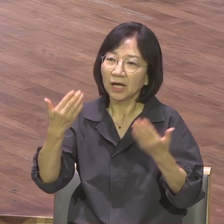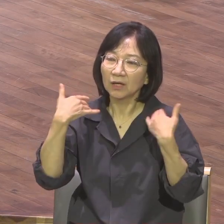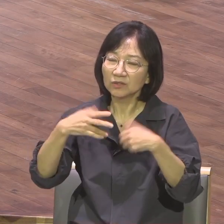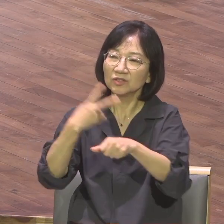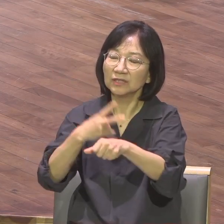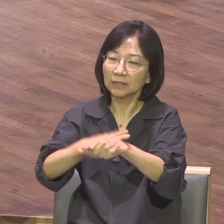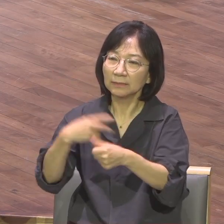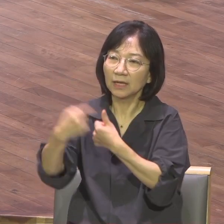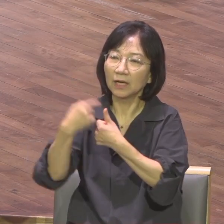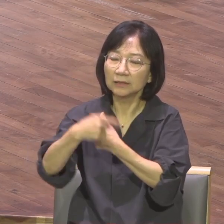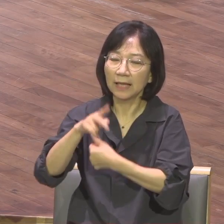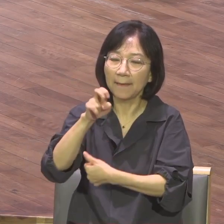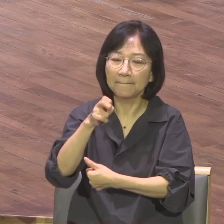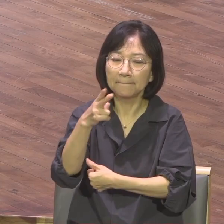그럼 가정에서는 어떻습니까?